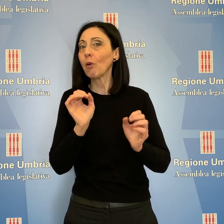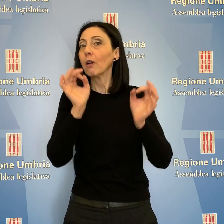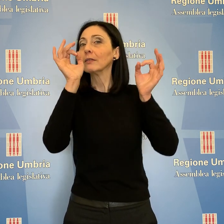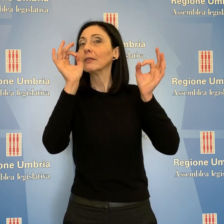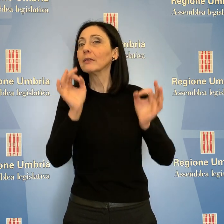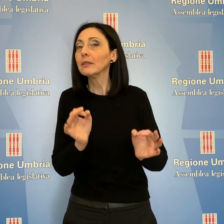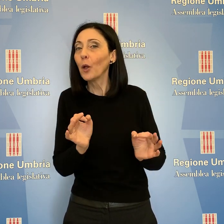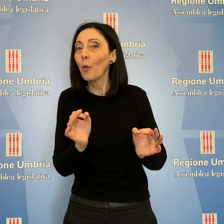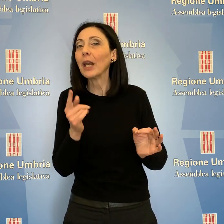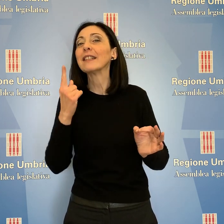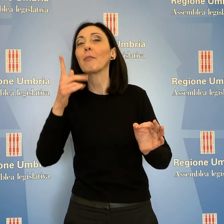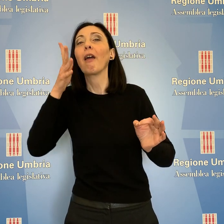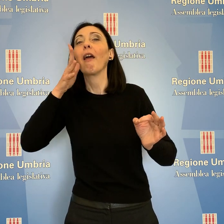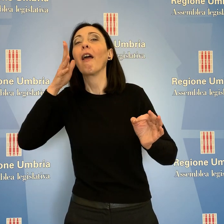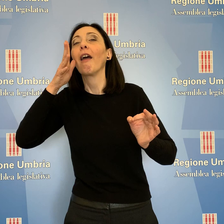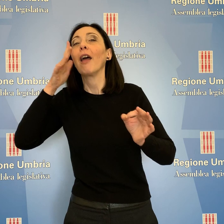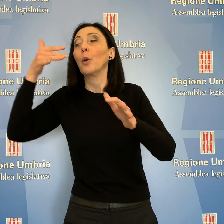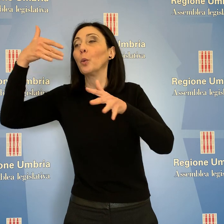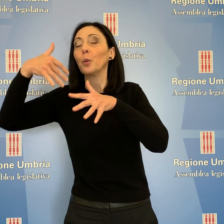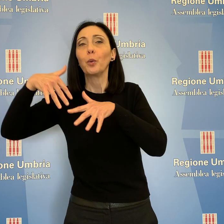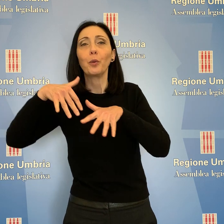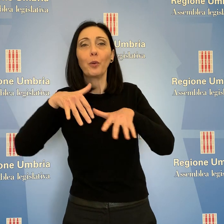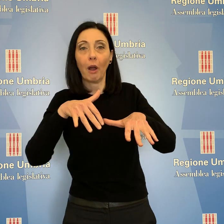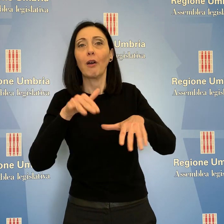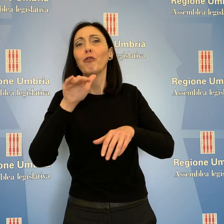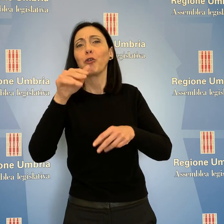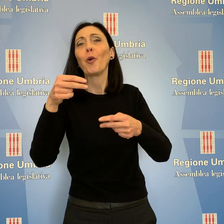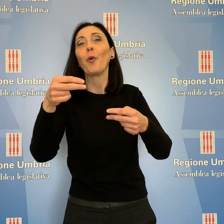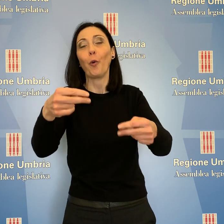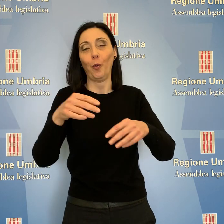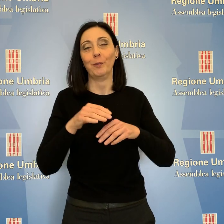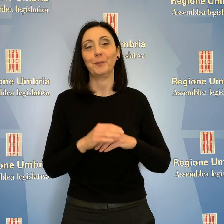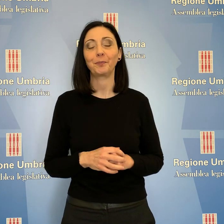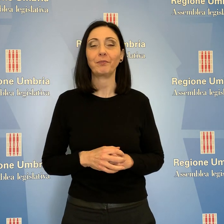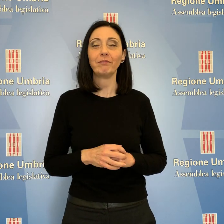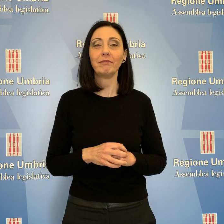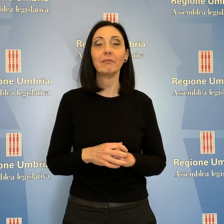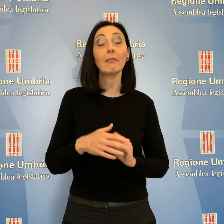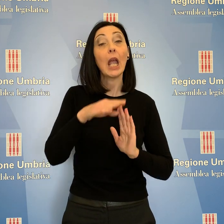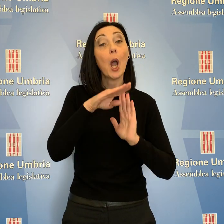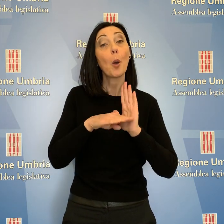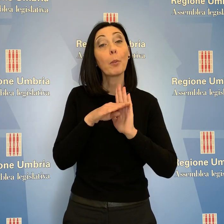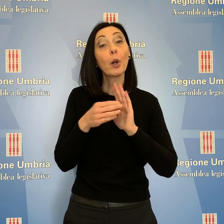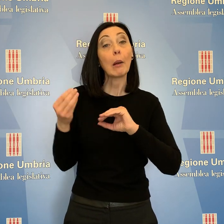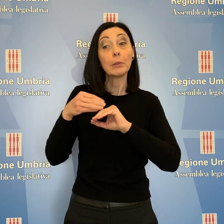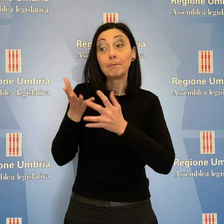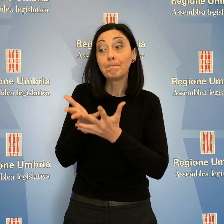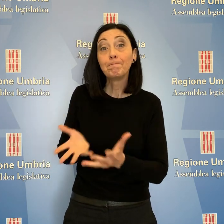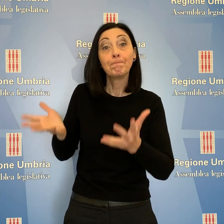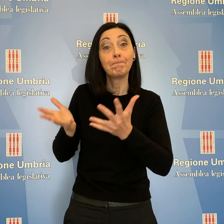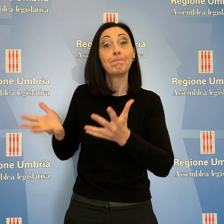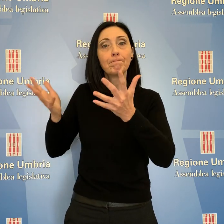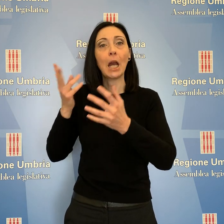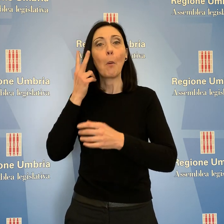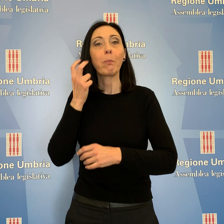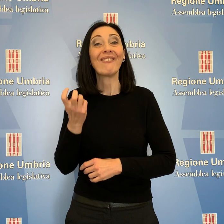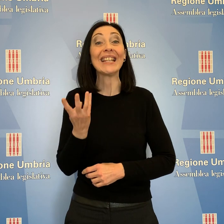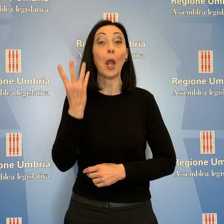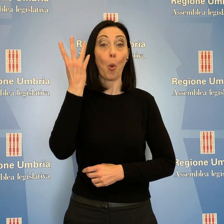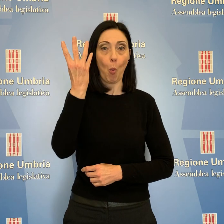sicurezza per l'utilizzo della risorsa idrica per i prossimi decenni. Il programma di incremento degli invasi prevede quattro cicli